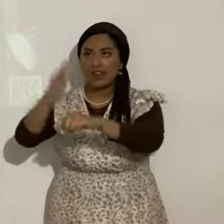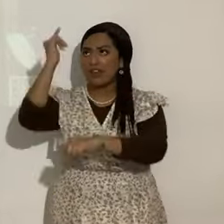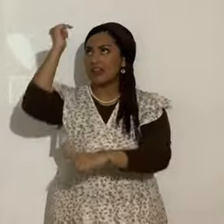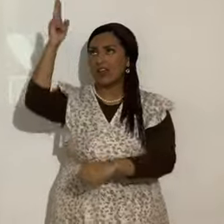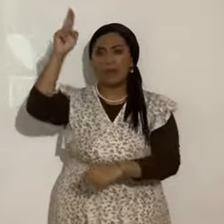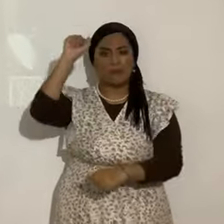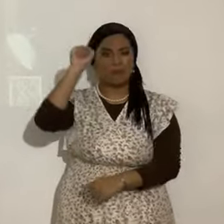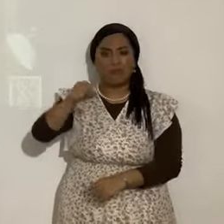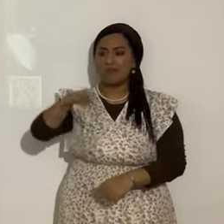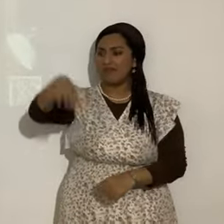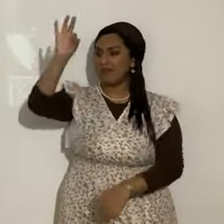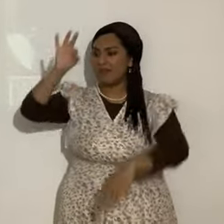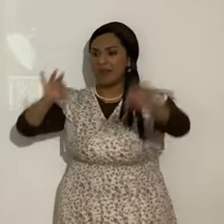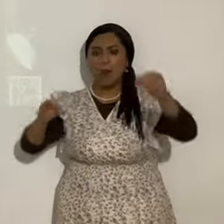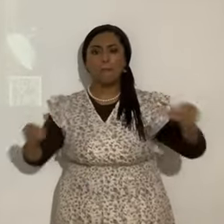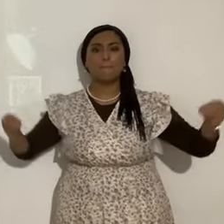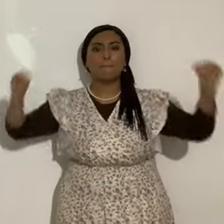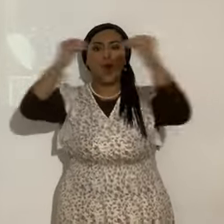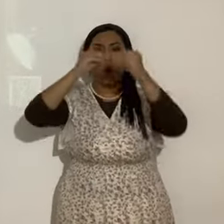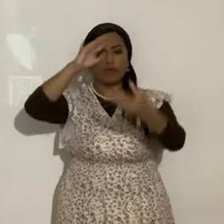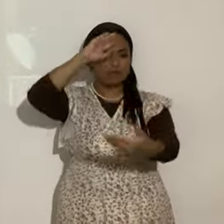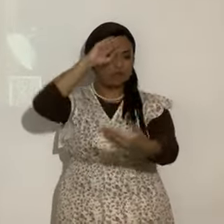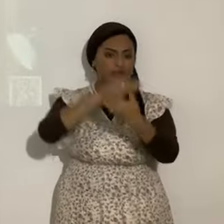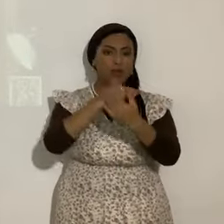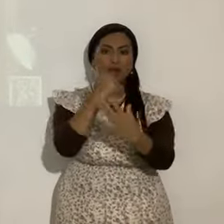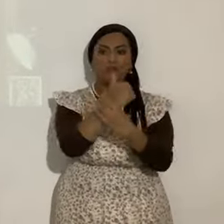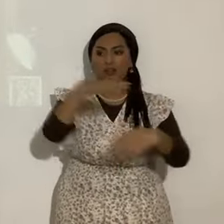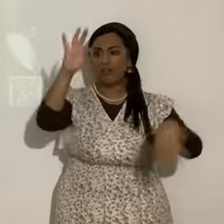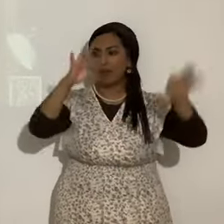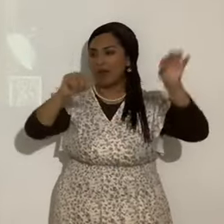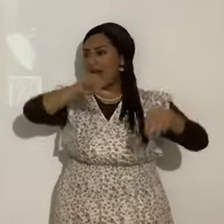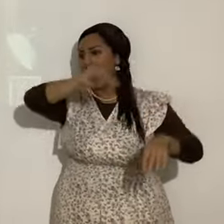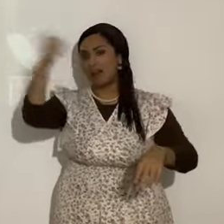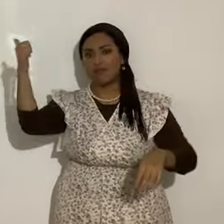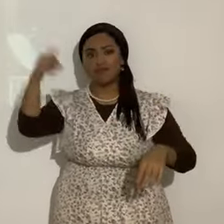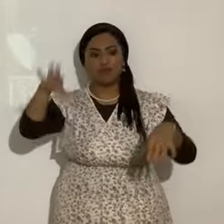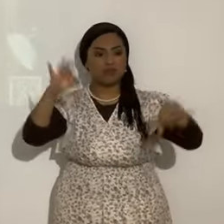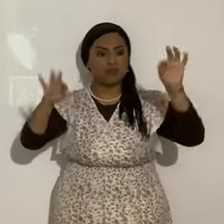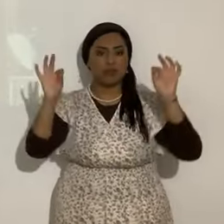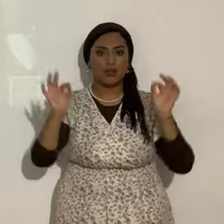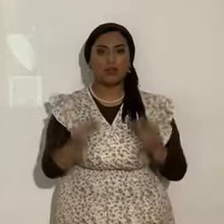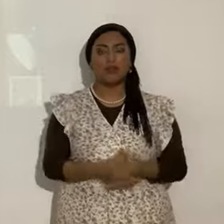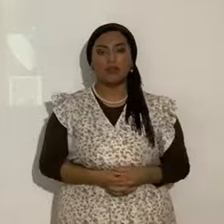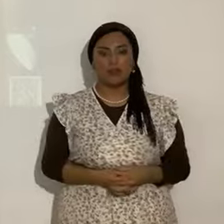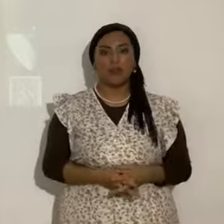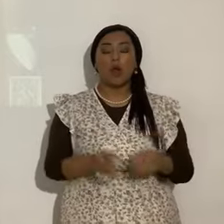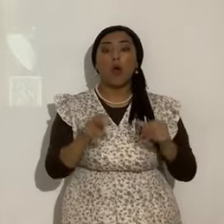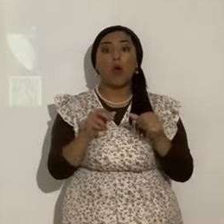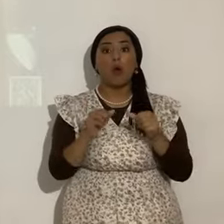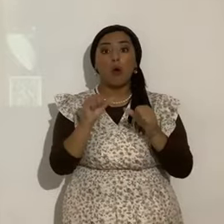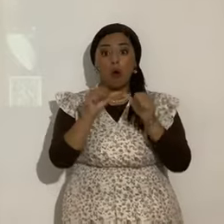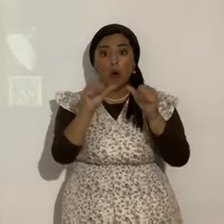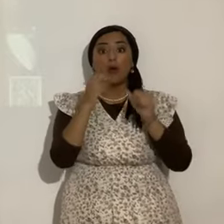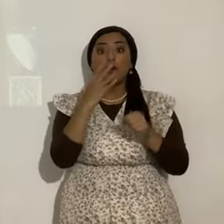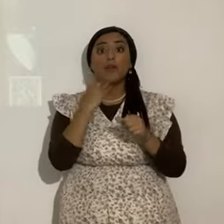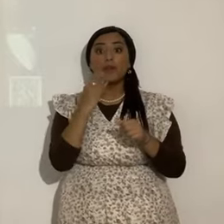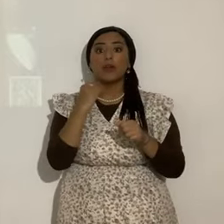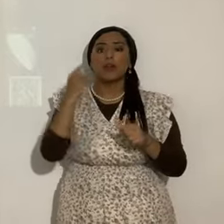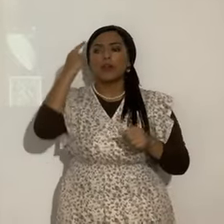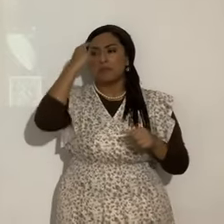Aleluya. Barón de guerra, lo ganan. Entonces, siempre se sentían muy confiados en eso, somos hijos